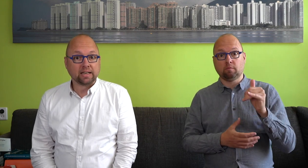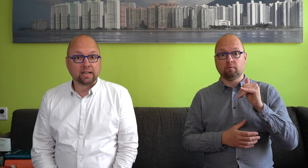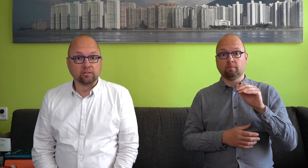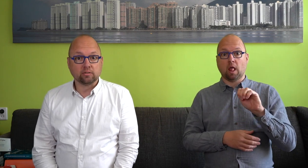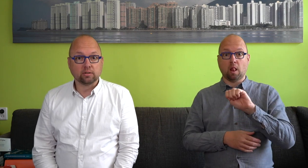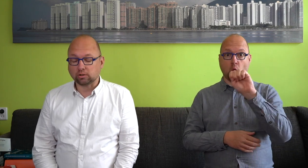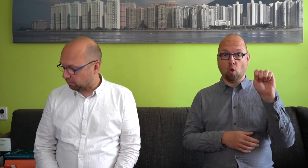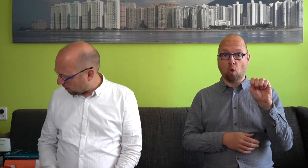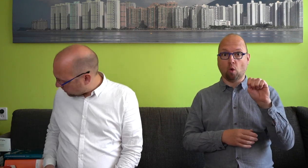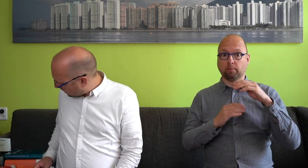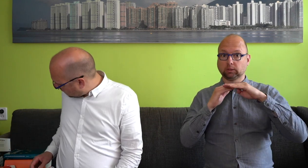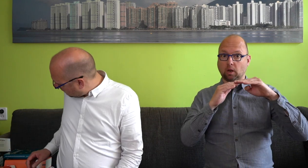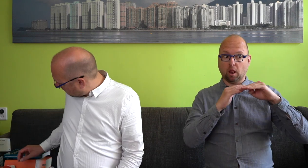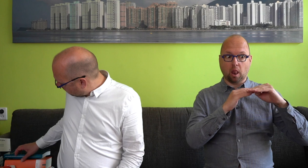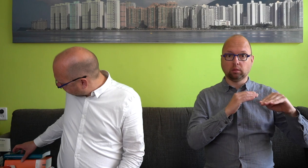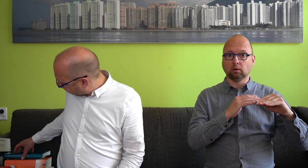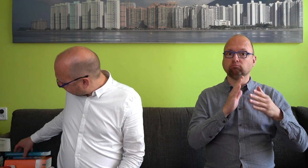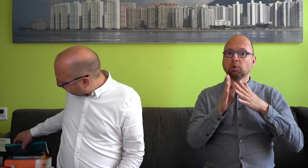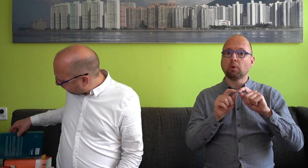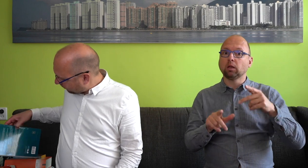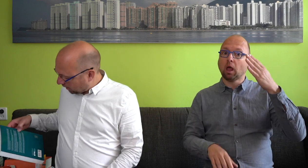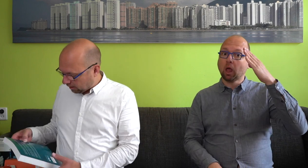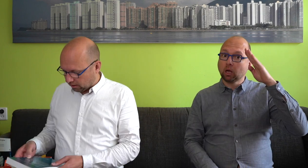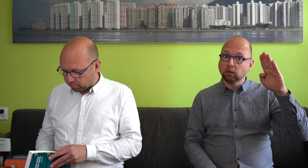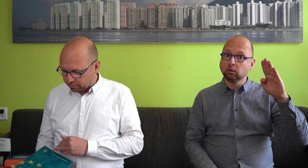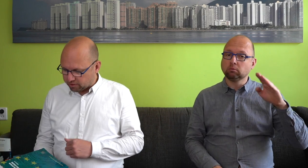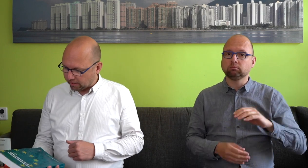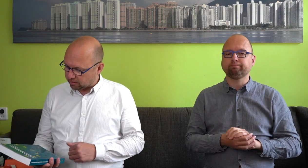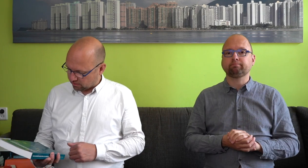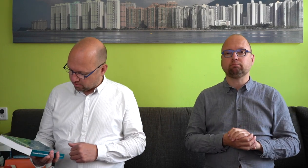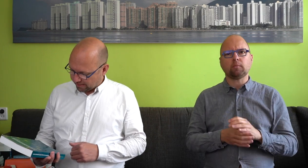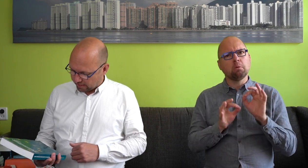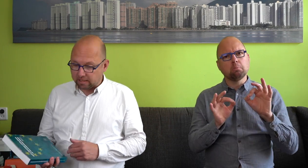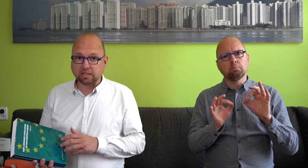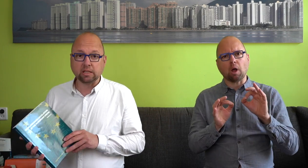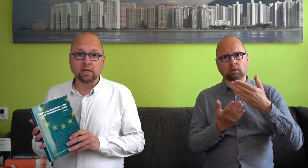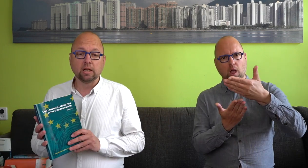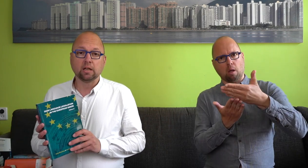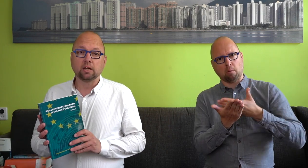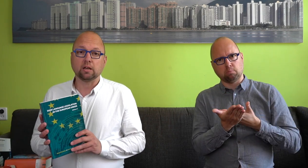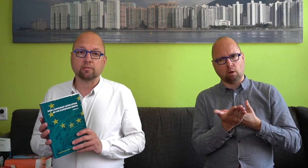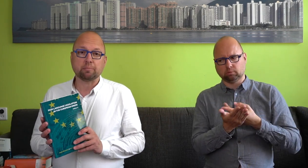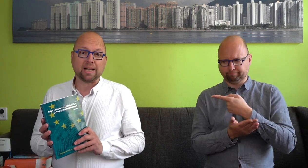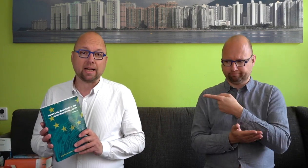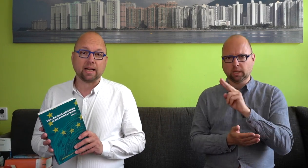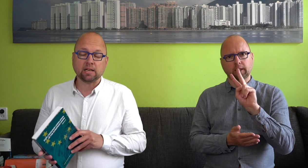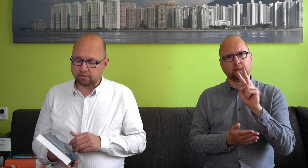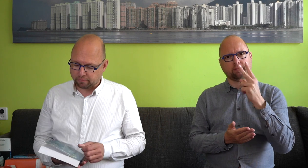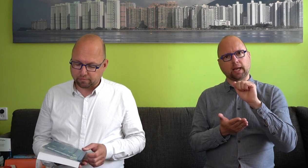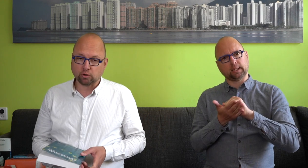erkend. Er is ook een prachtig rapport verschenen. Dit is de tweede editie van een paar jaar geleden van de